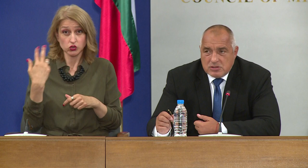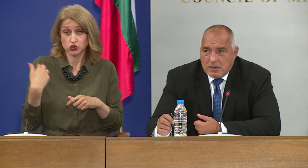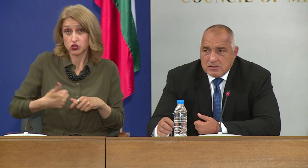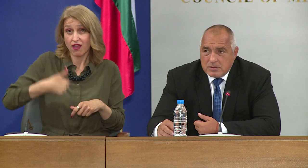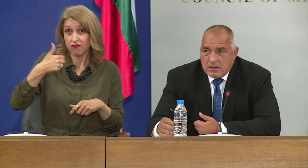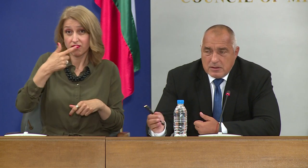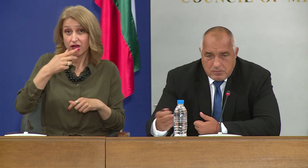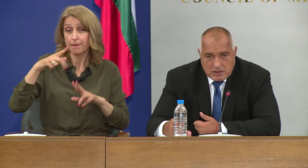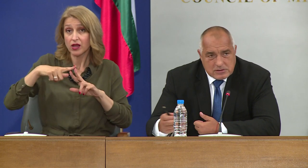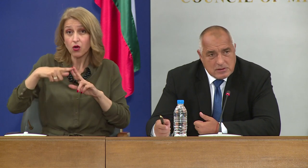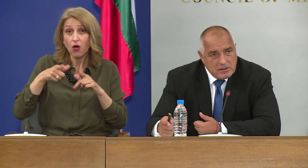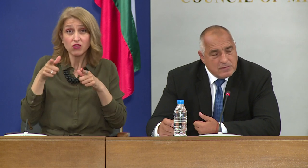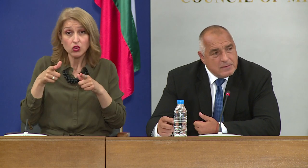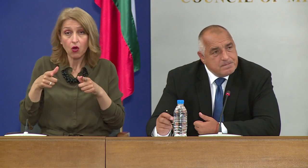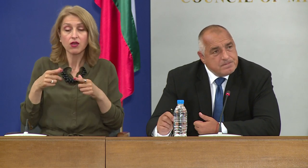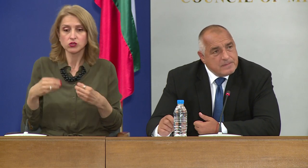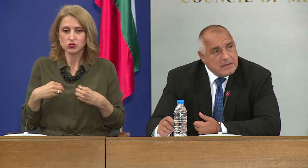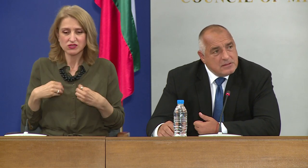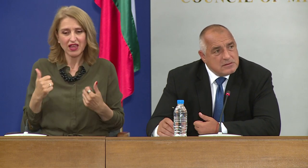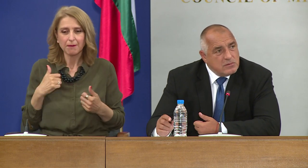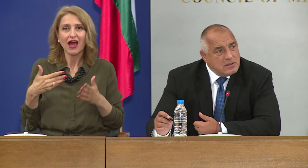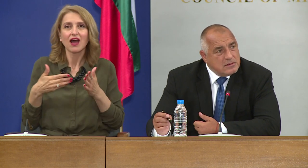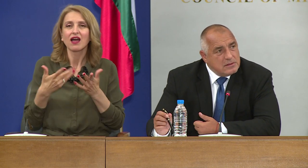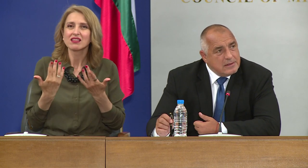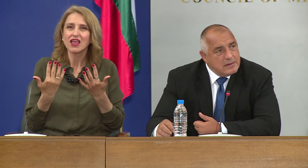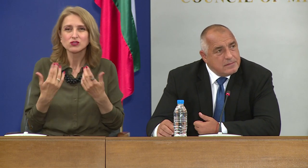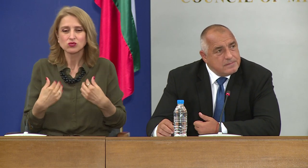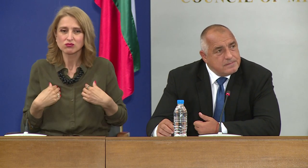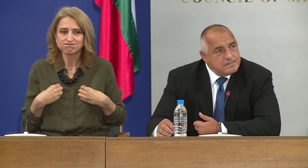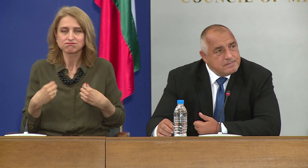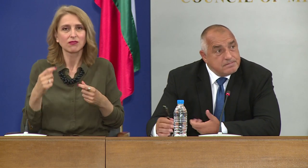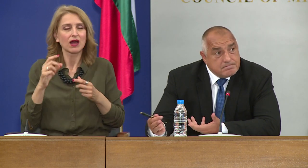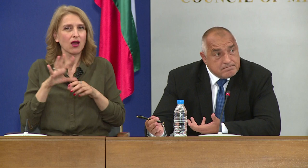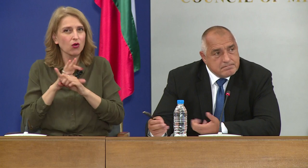Остановява, че има антитела и му казах да не идва, да се самокарантинира.